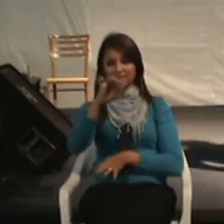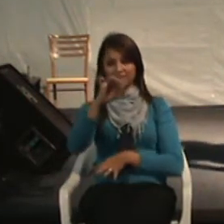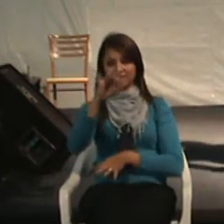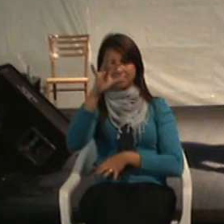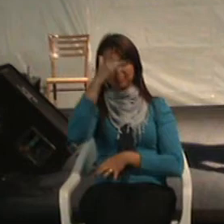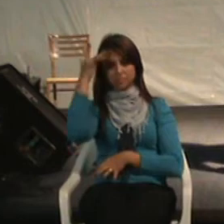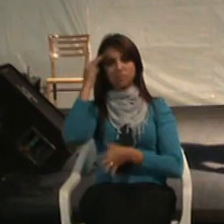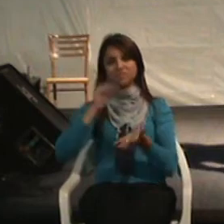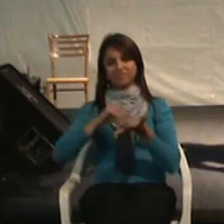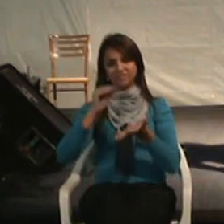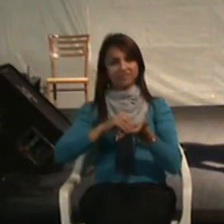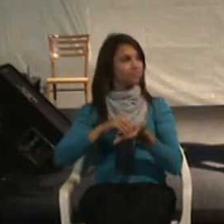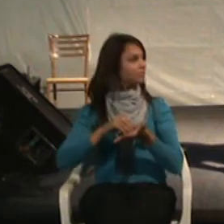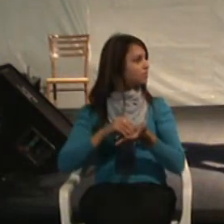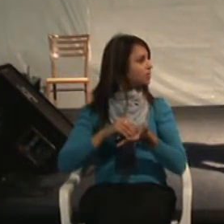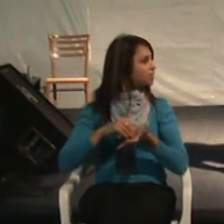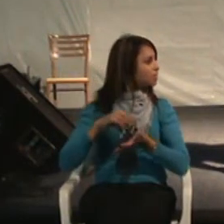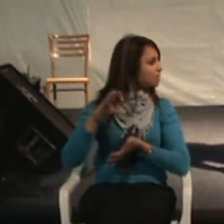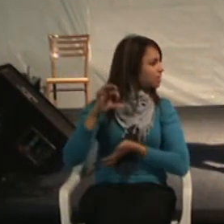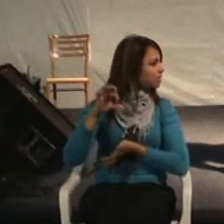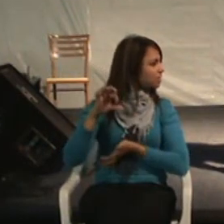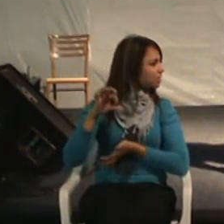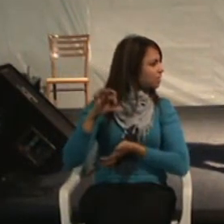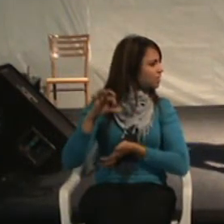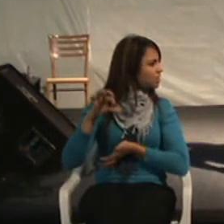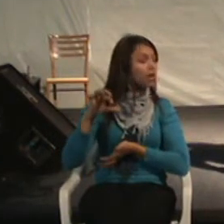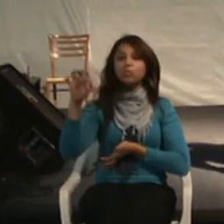serem contratadas. É?